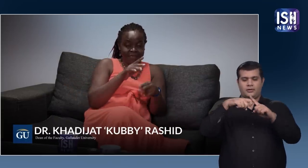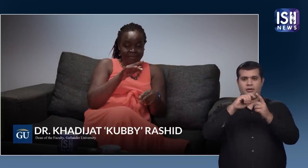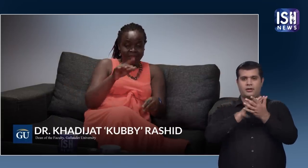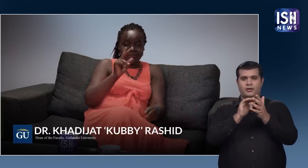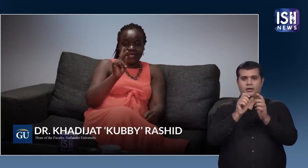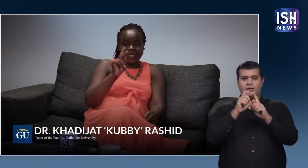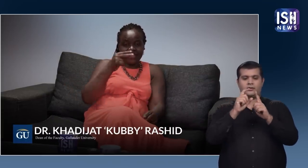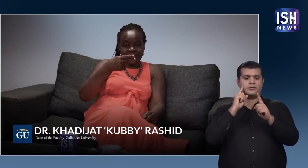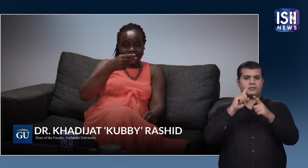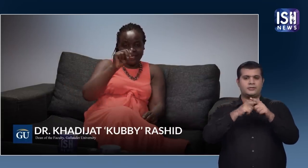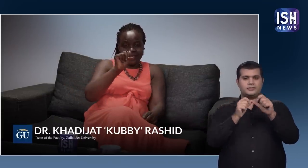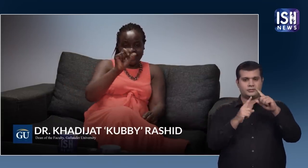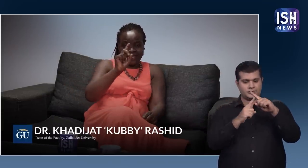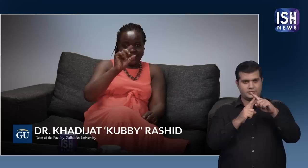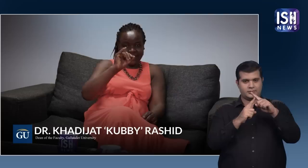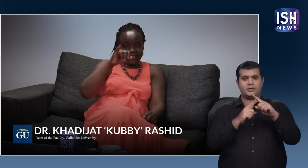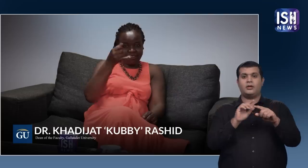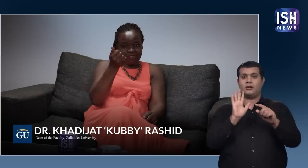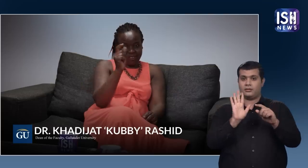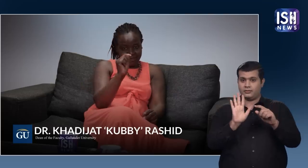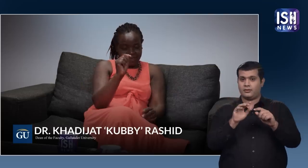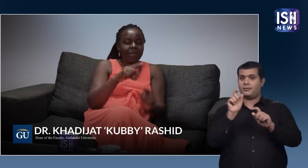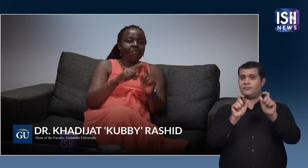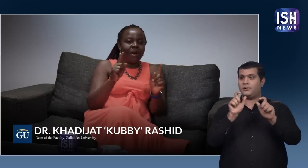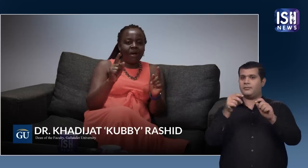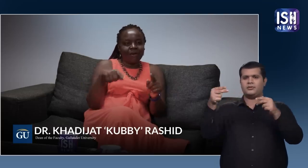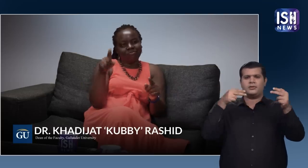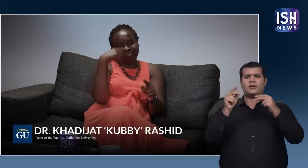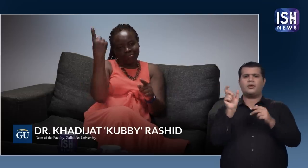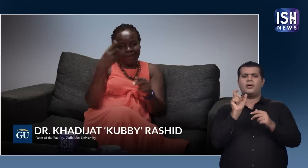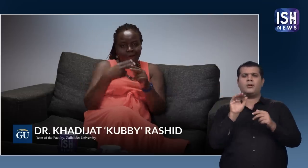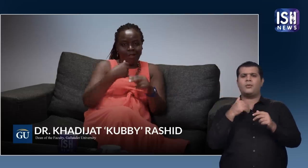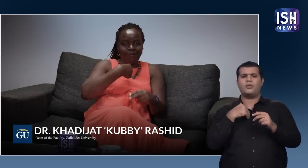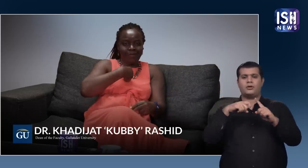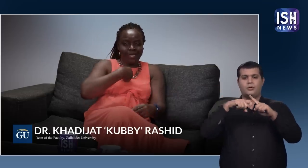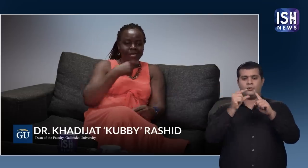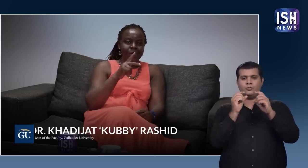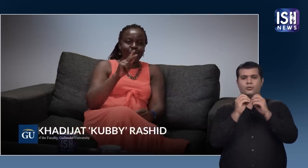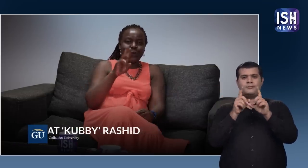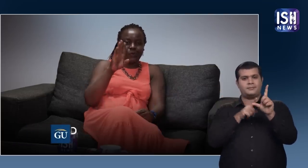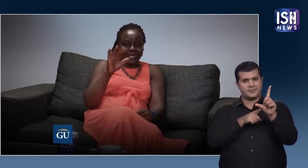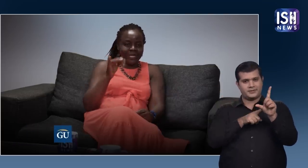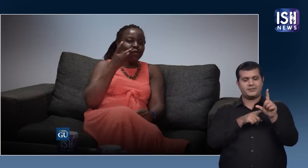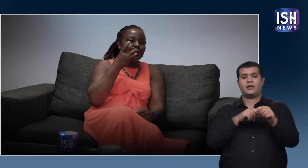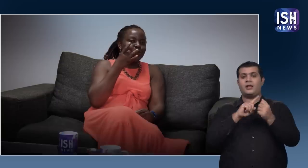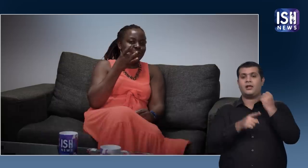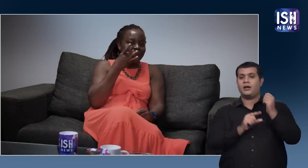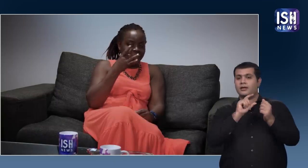असली नाम खदीजत है। हर कोई मुझे कूभी कहके बुलाता है और